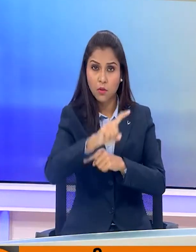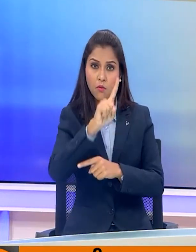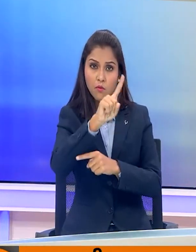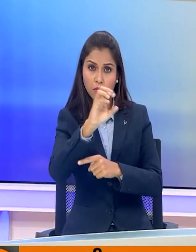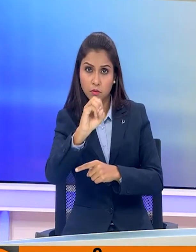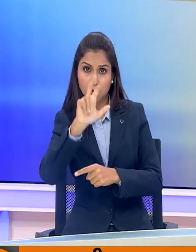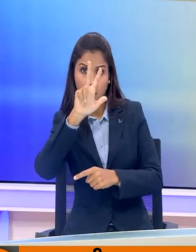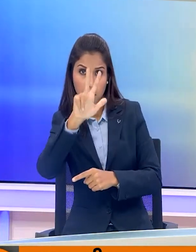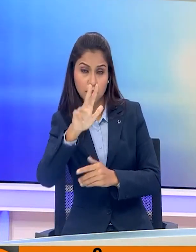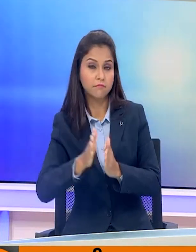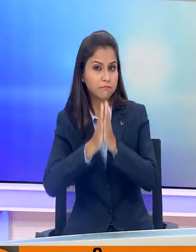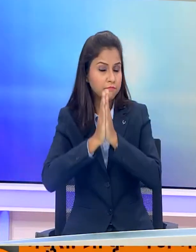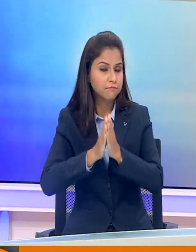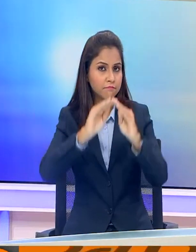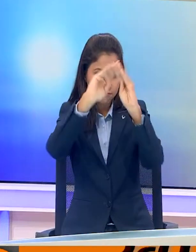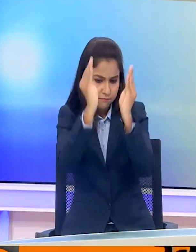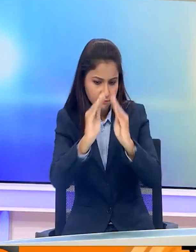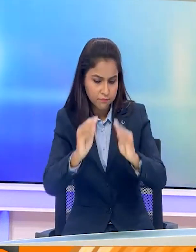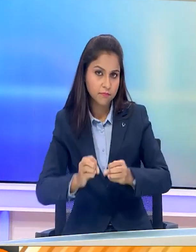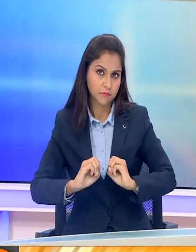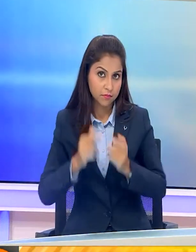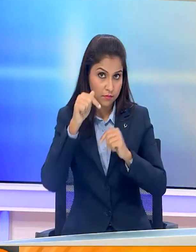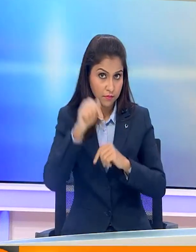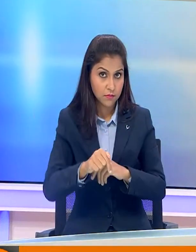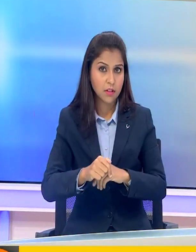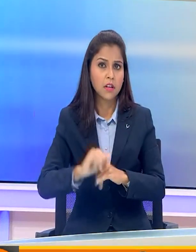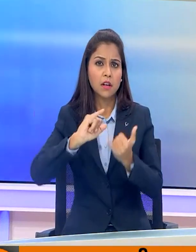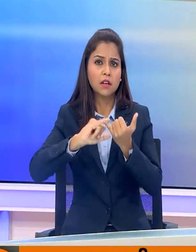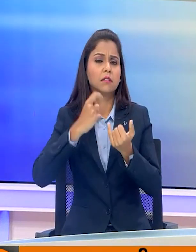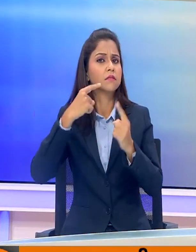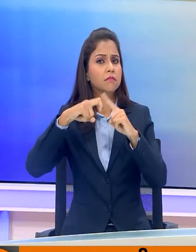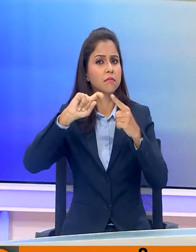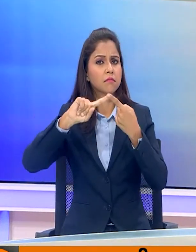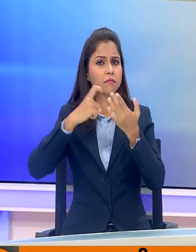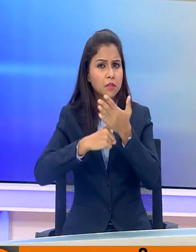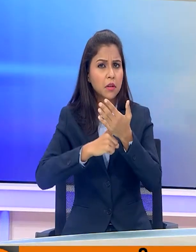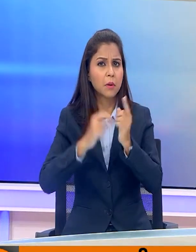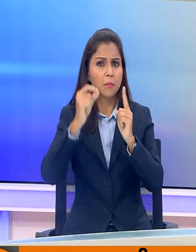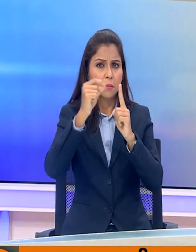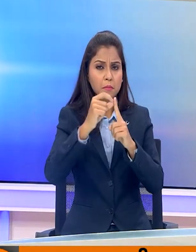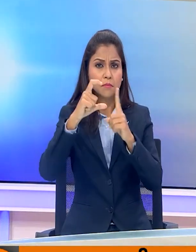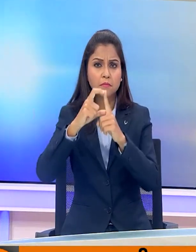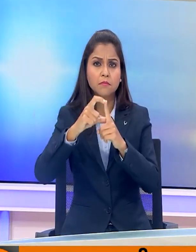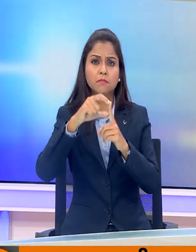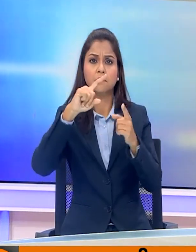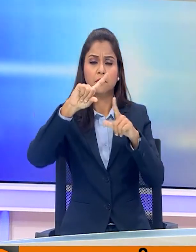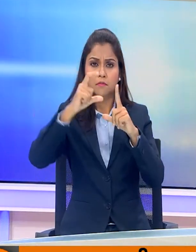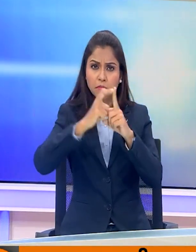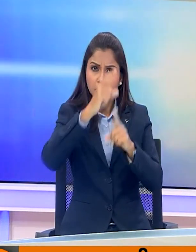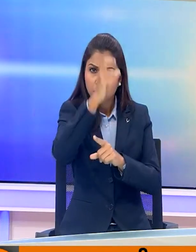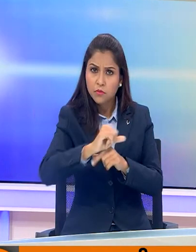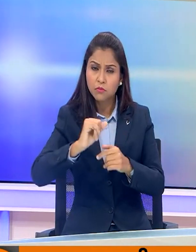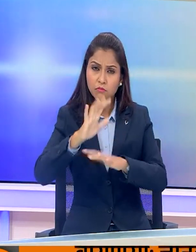वी जयंती पर उनकी प्रतिमा का अनावरण करेंगे सीकर में ही उप्राश्ट पती पंडित दीन देयाल उपाध्याई समिती